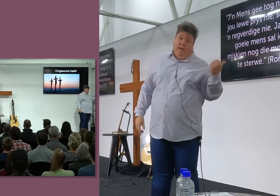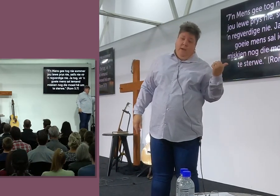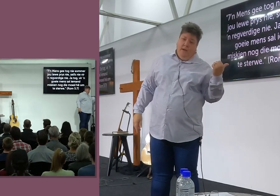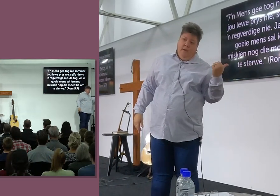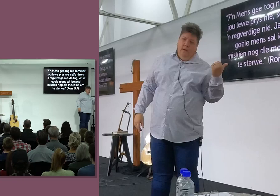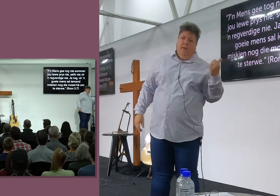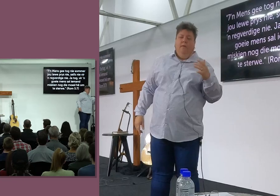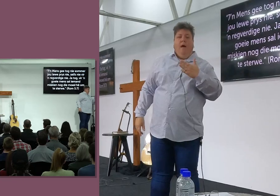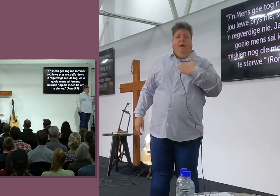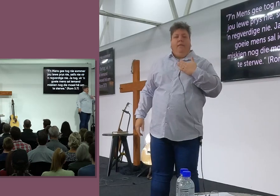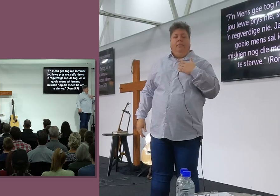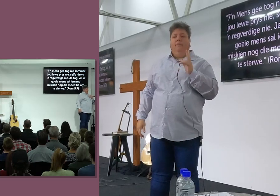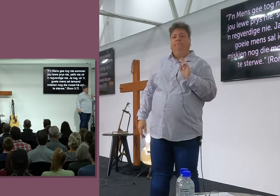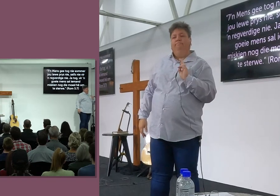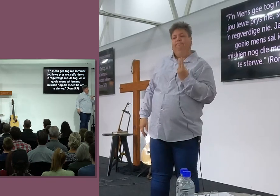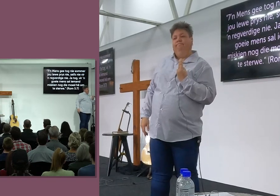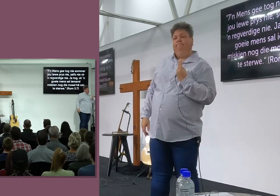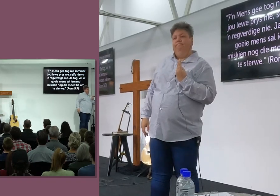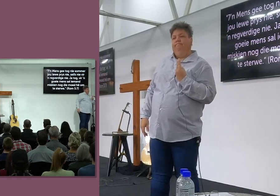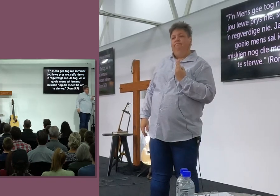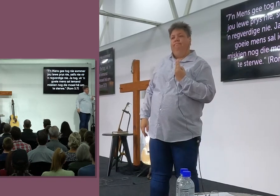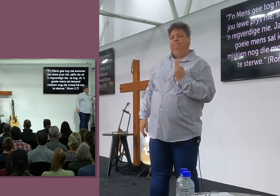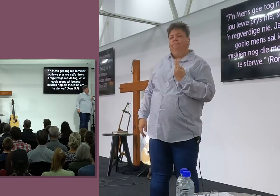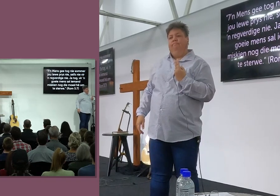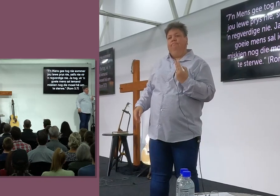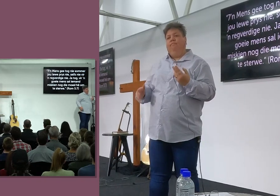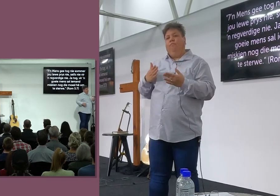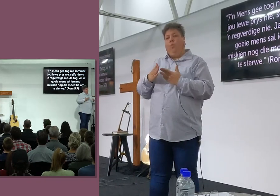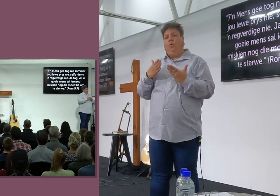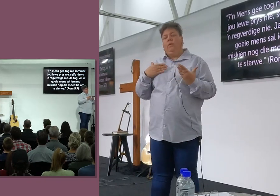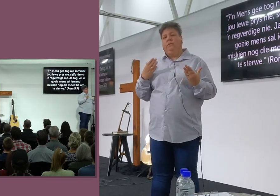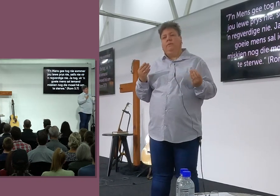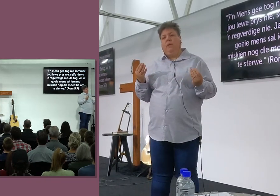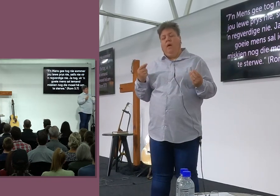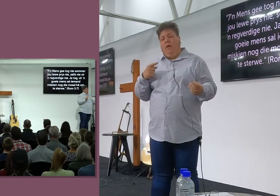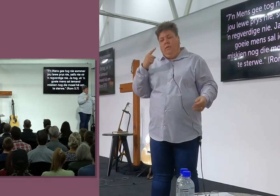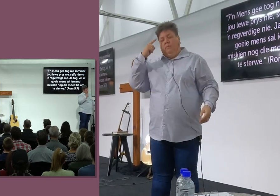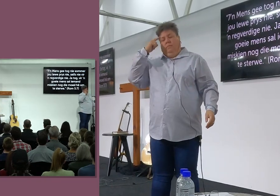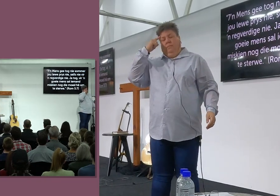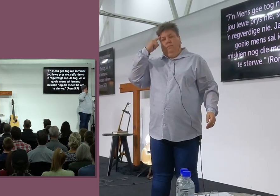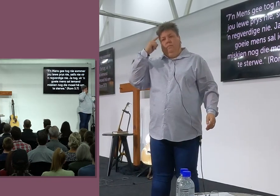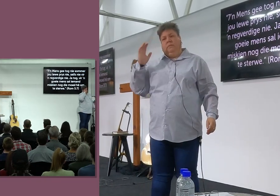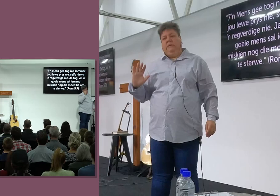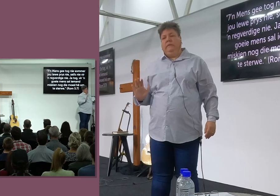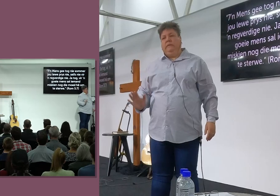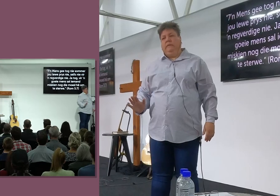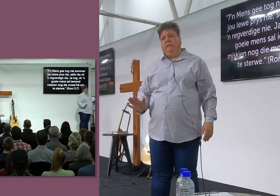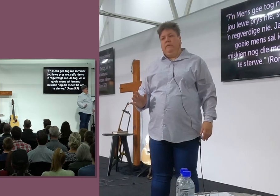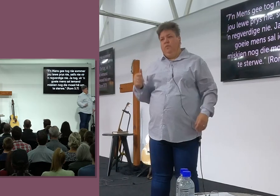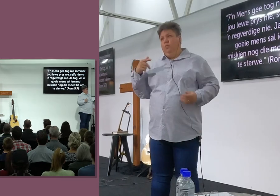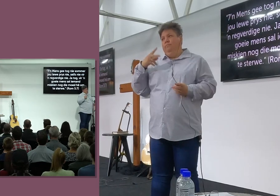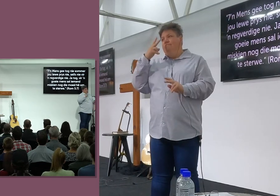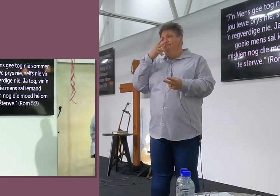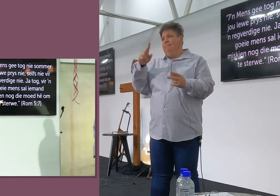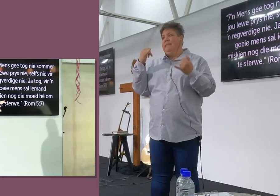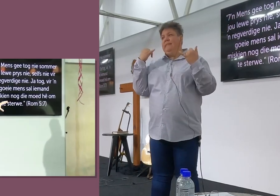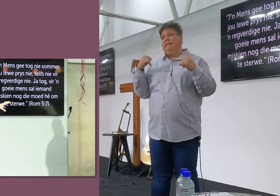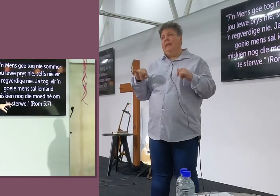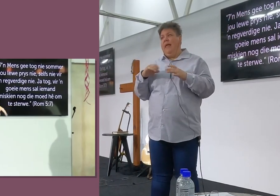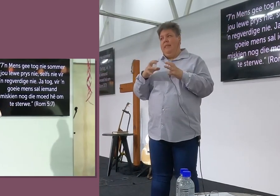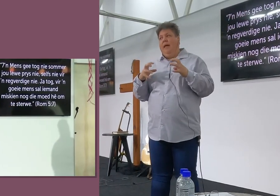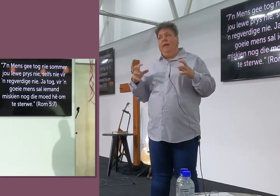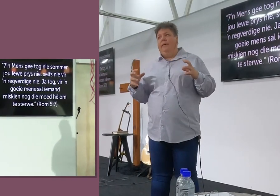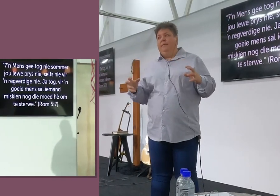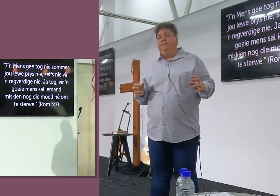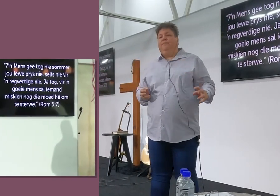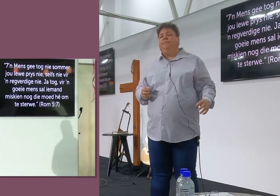Een van die twee rovers haar het verander, En, En, Misschien, Misschien op hierdie punt, Ons het nou gekyk na die slechte mense, Wat moendlik gered